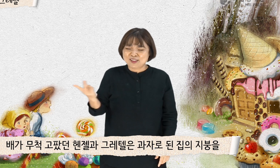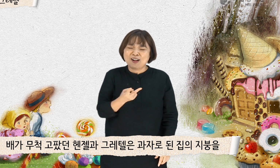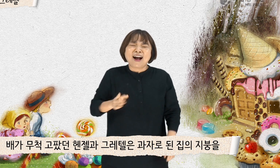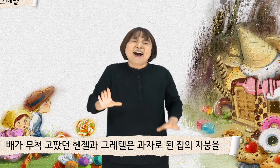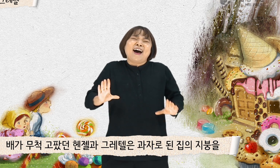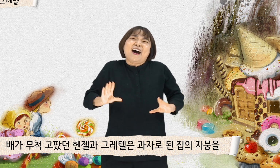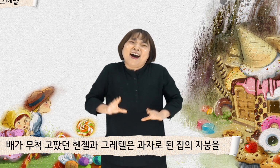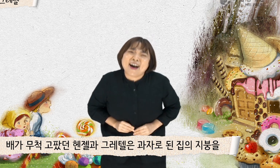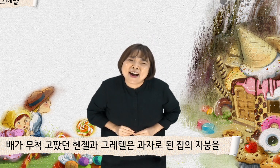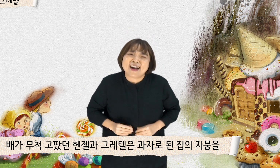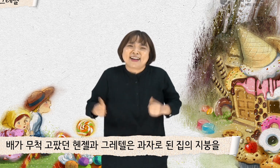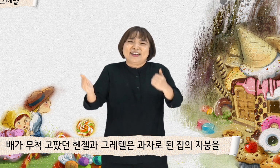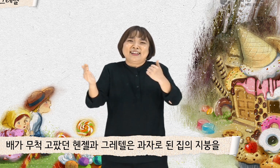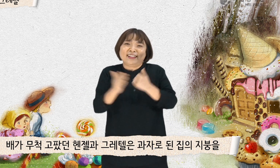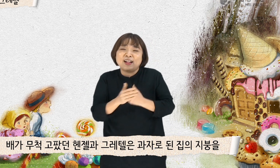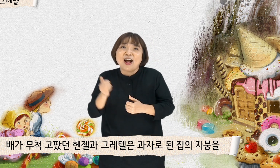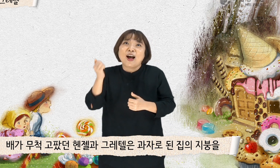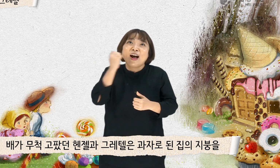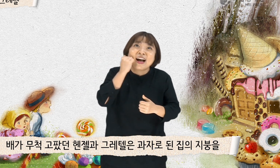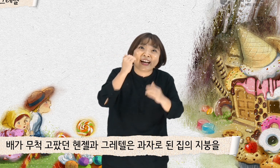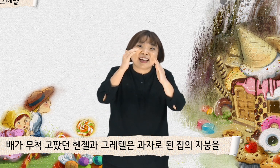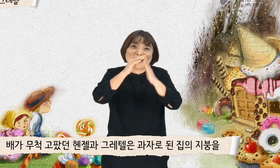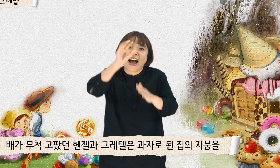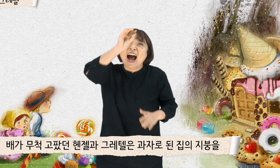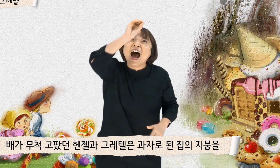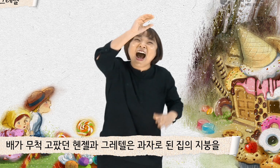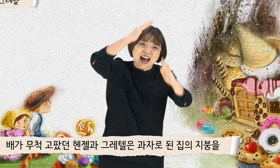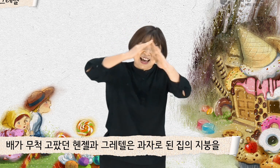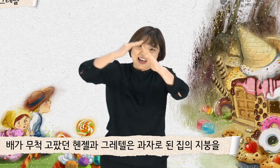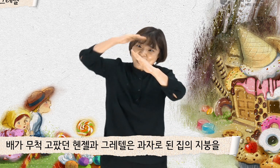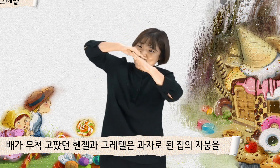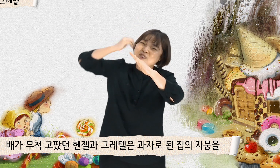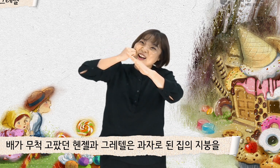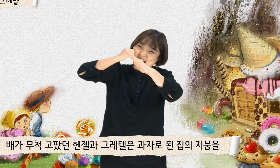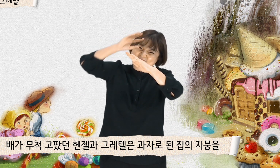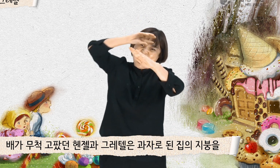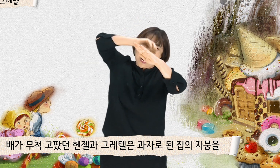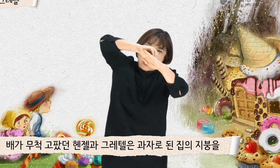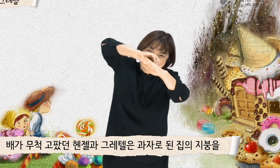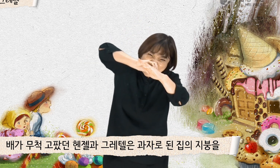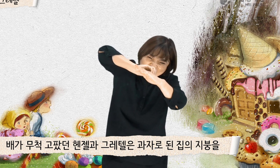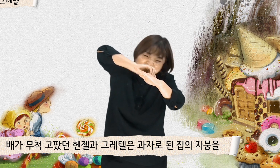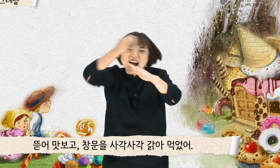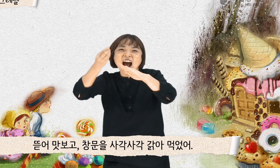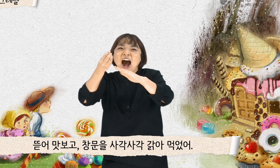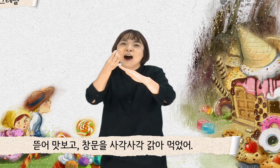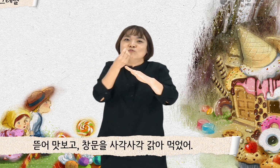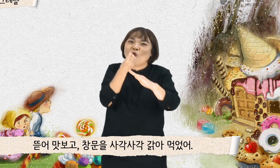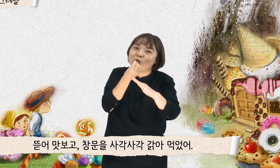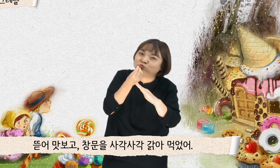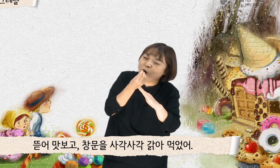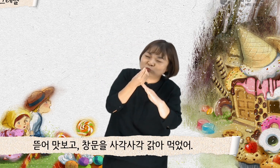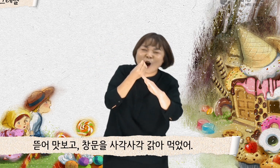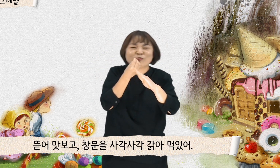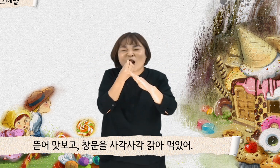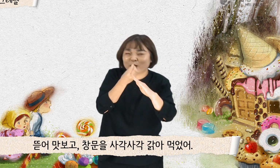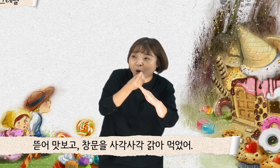배가 무척 고팠던 핸젤과 그레텔은 과자로 된 집에 지붕을 뜯어 맛보고 창문을